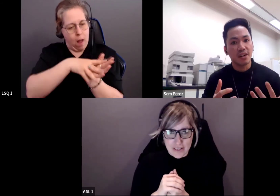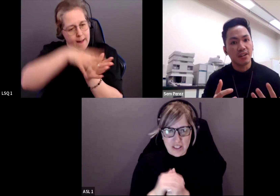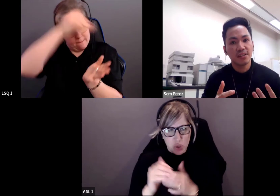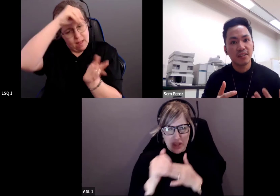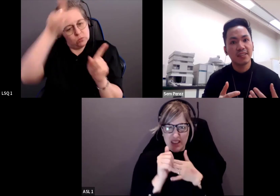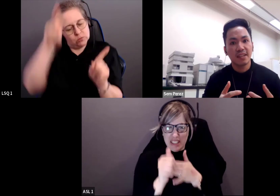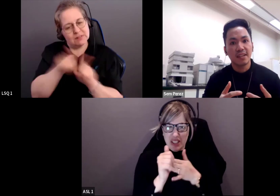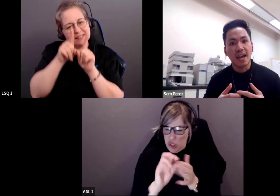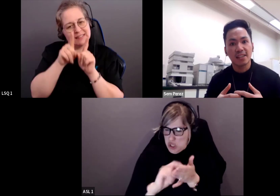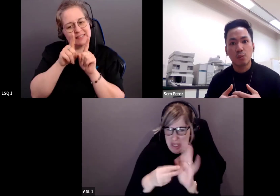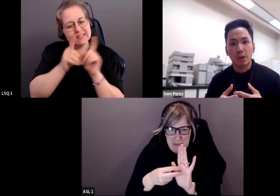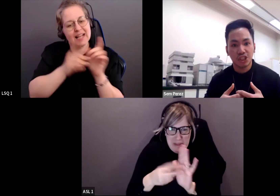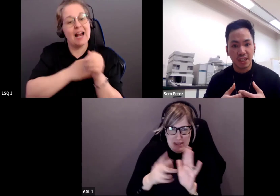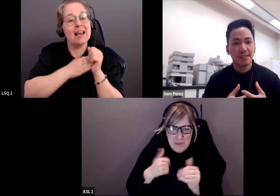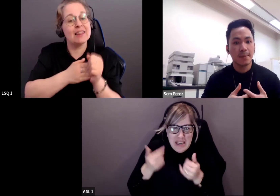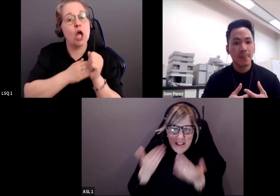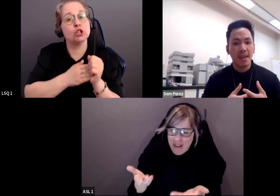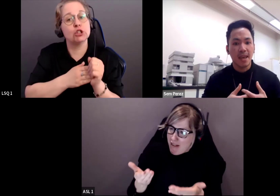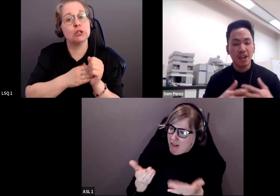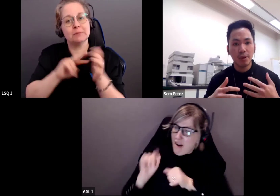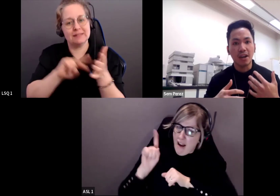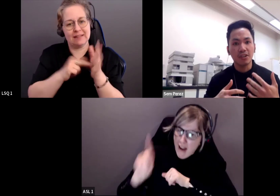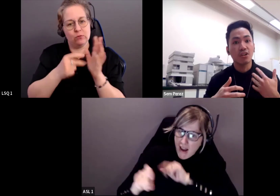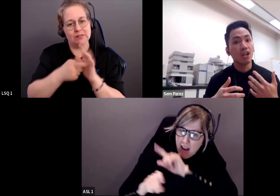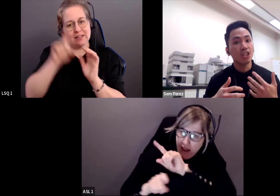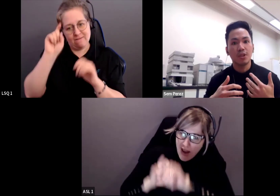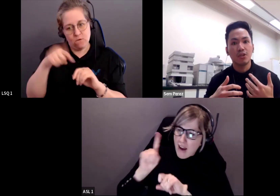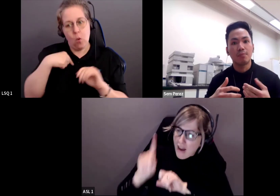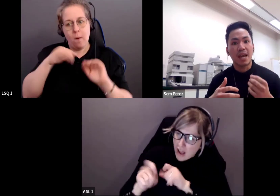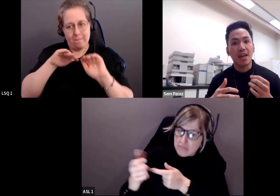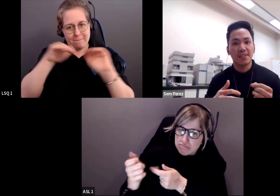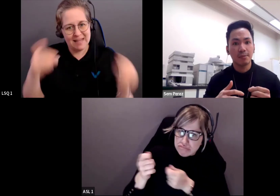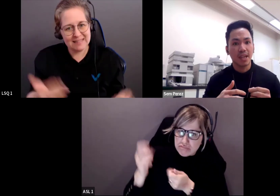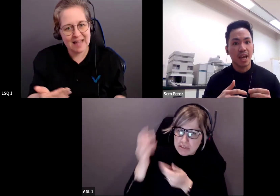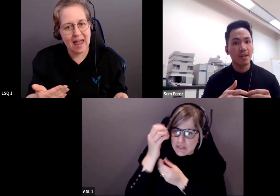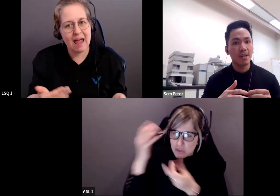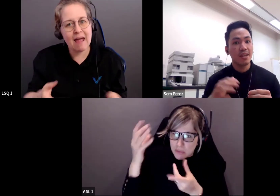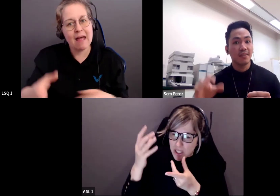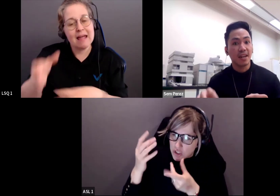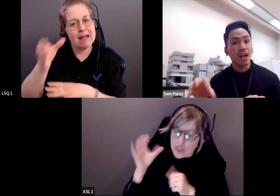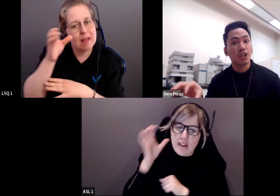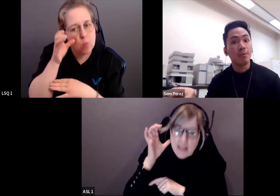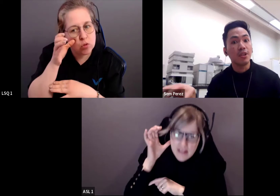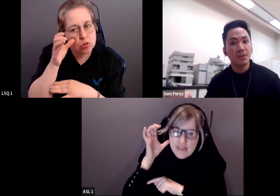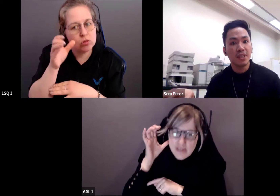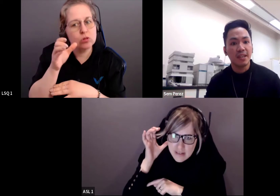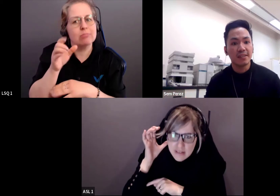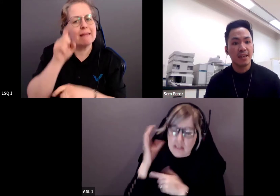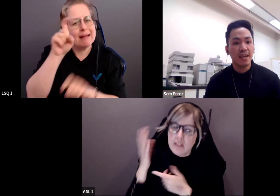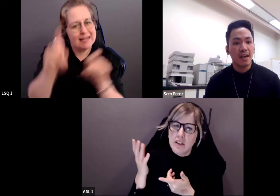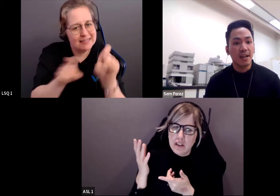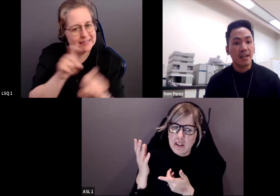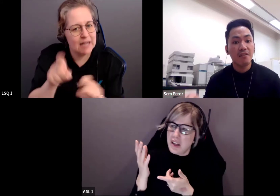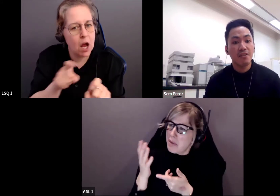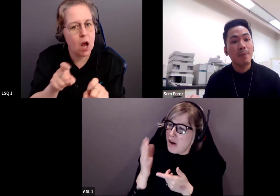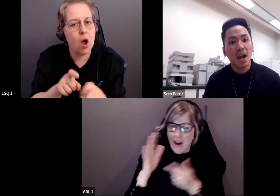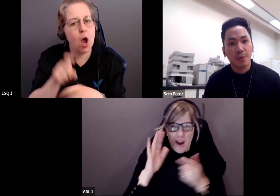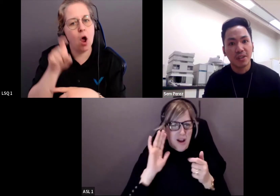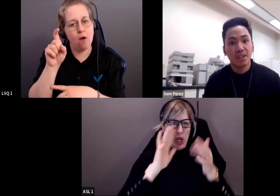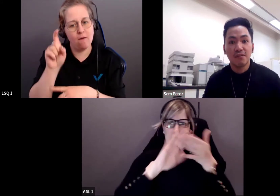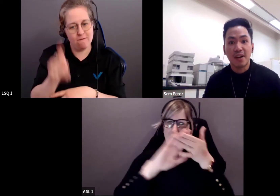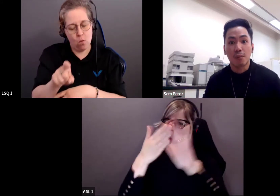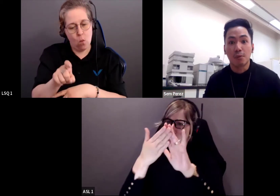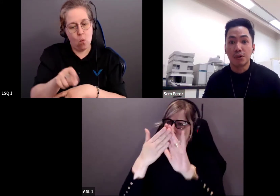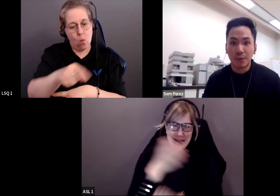leadership signifie être présent simplement pour écouter et poser des questions. Il faut laisser nos